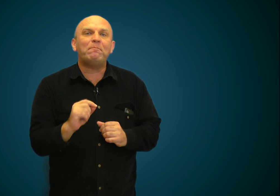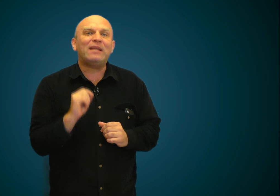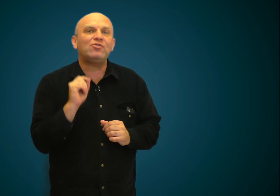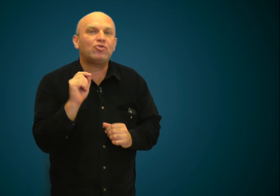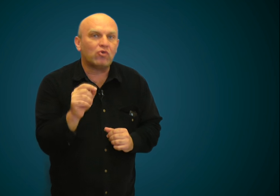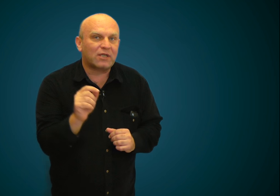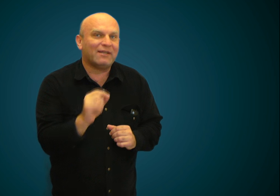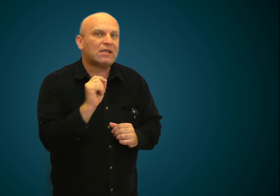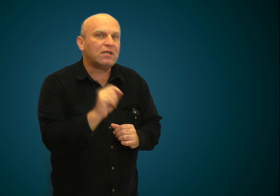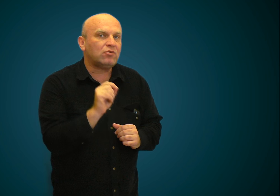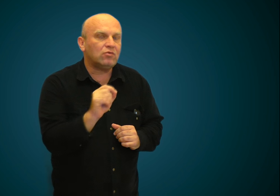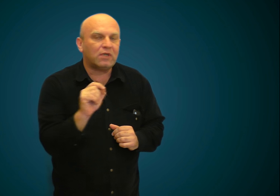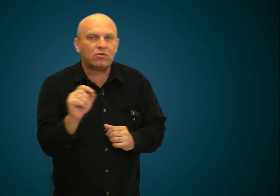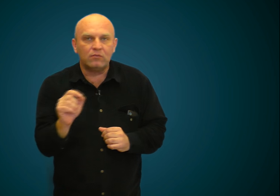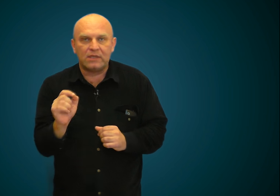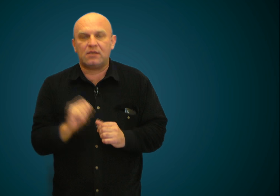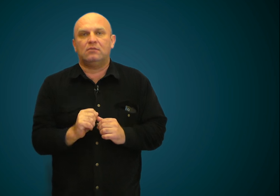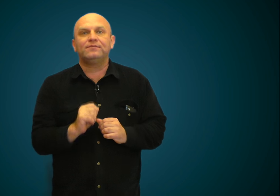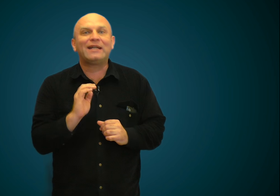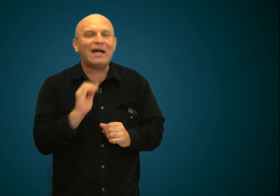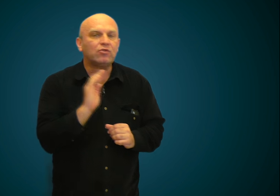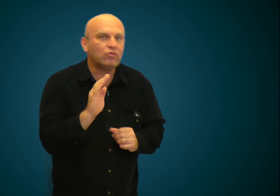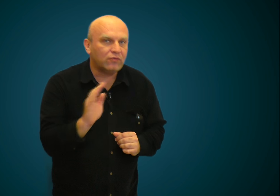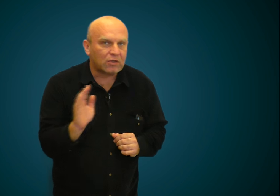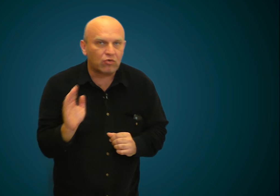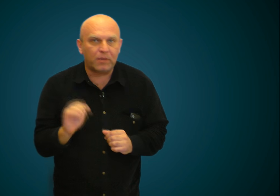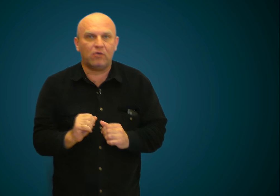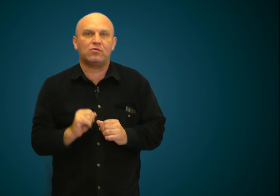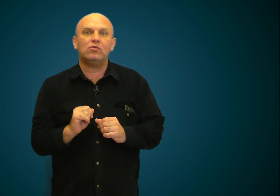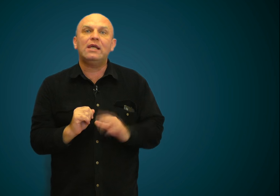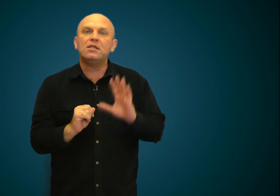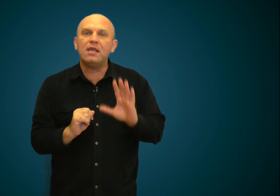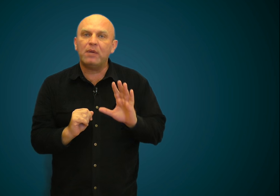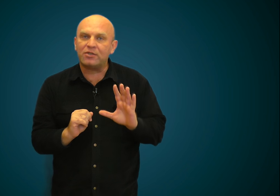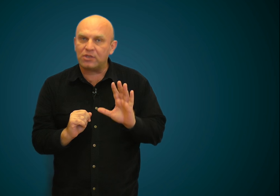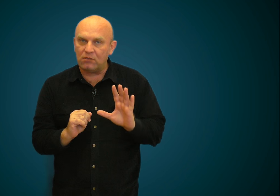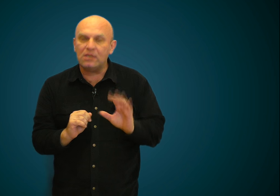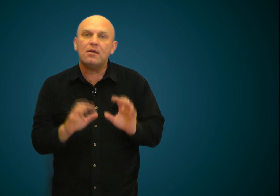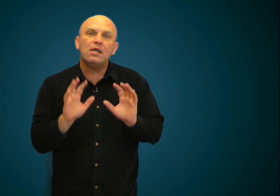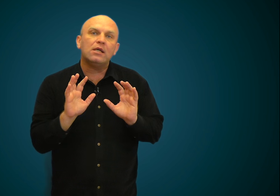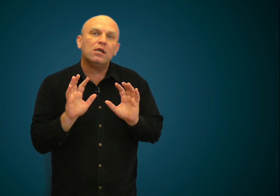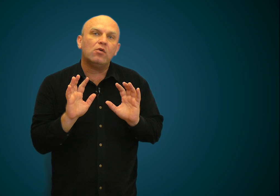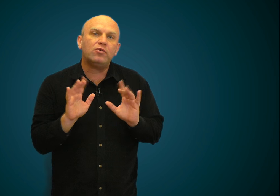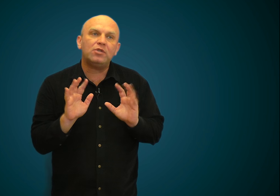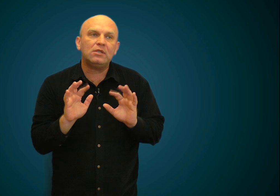подчеркивать каждую вашу мысль, каждую вашу паузу небольшими, очень